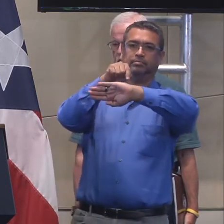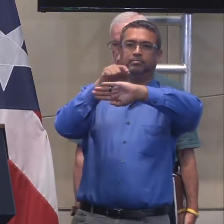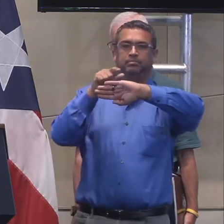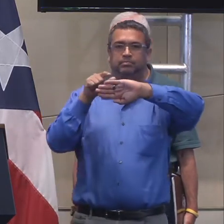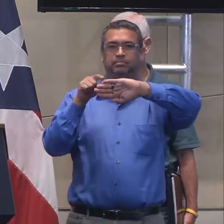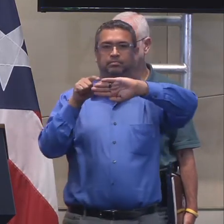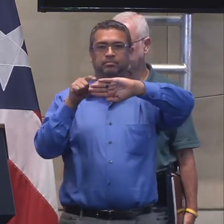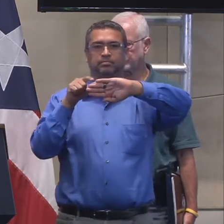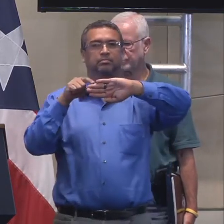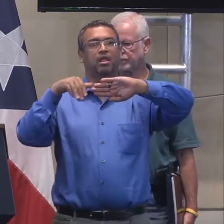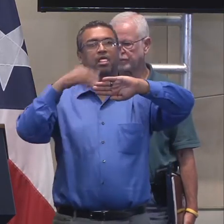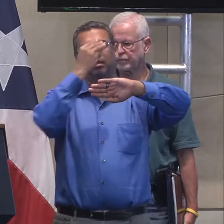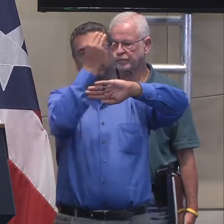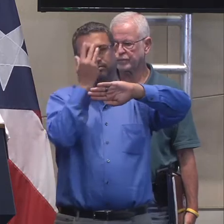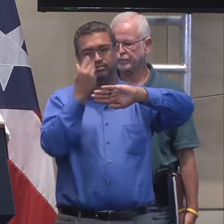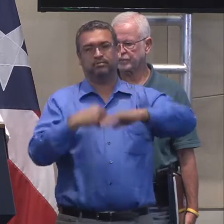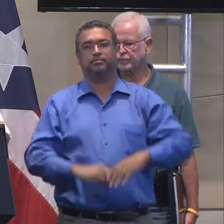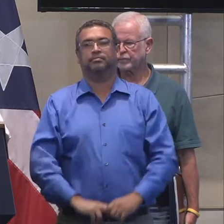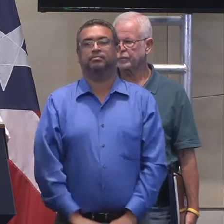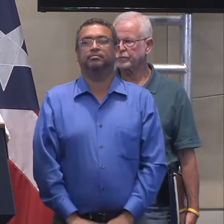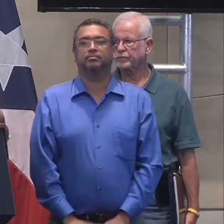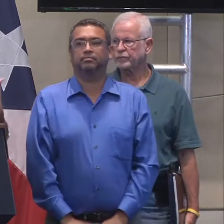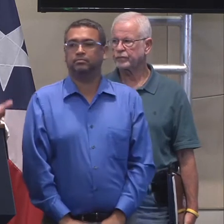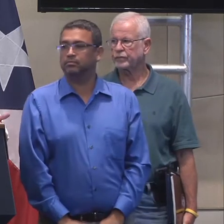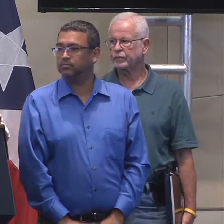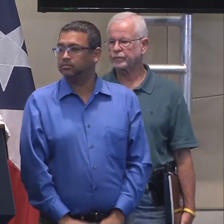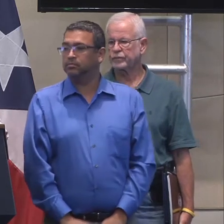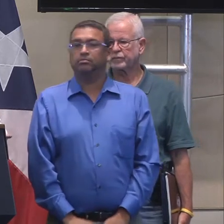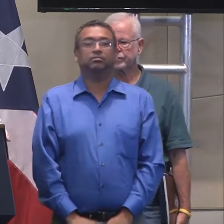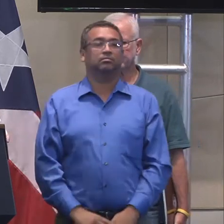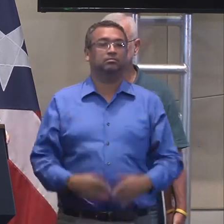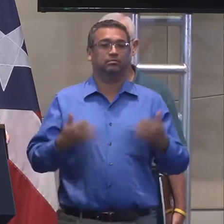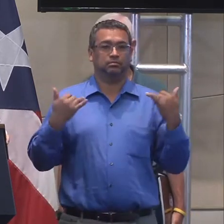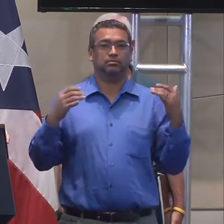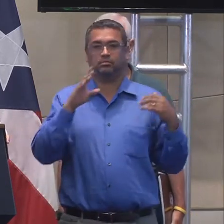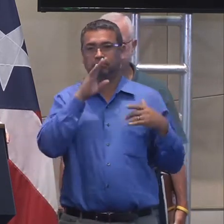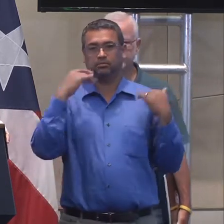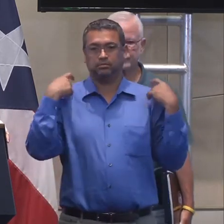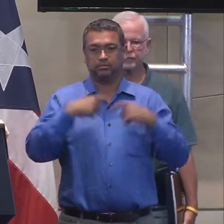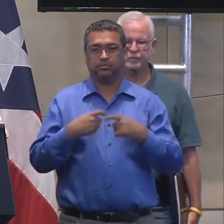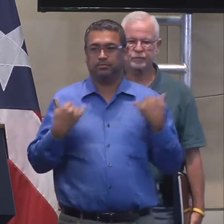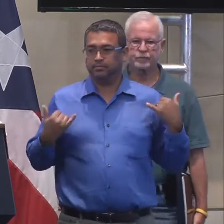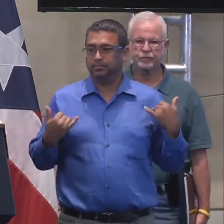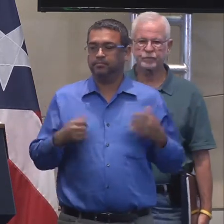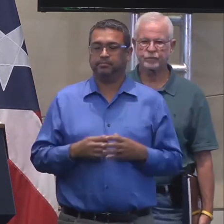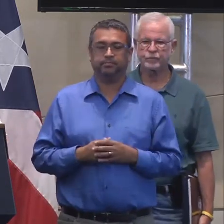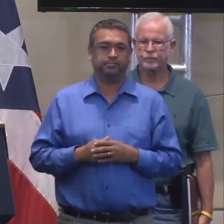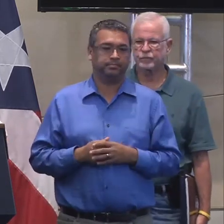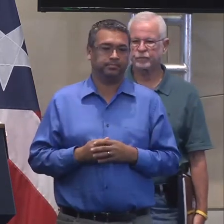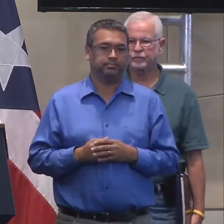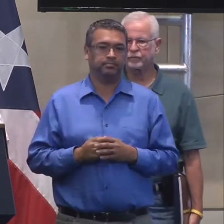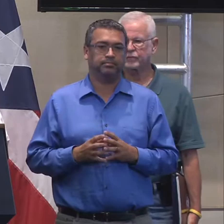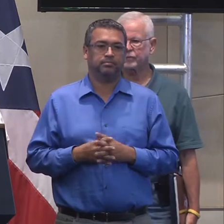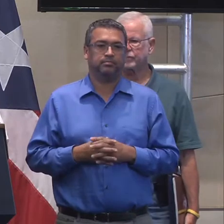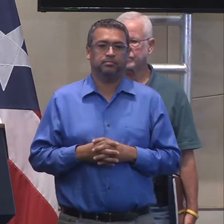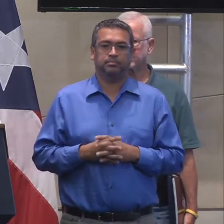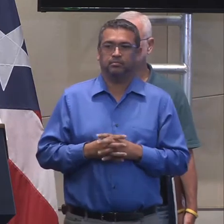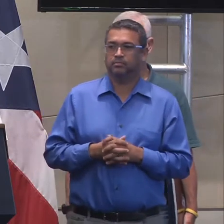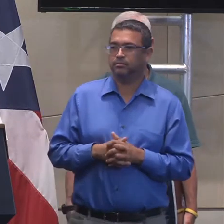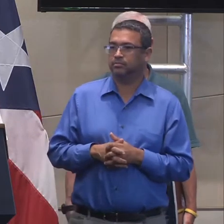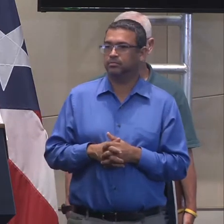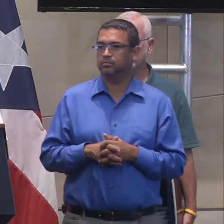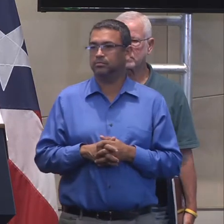to that information. Dicho eso, lo voy a invertir en español.